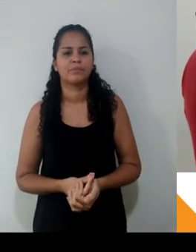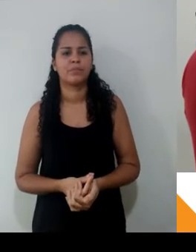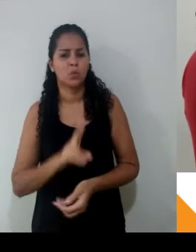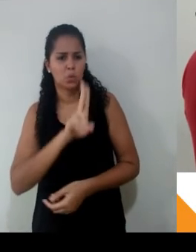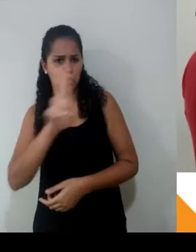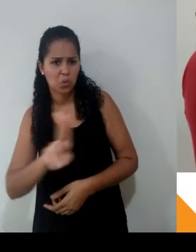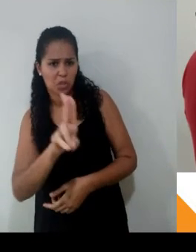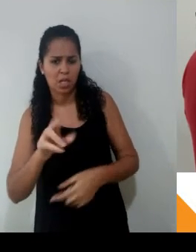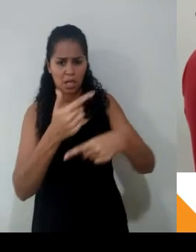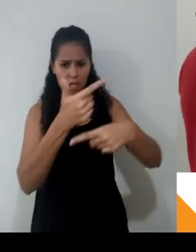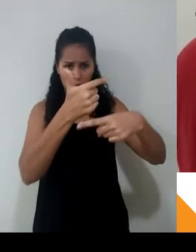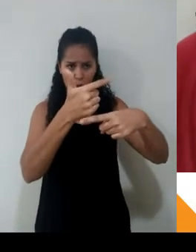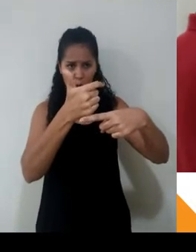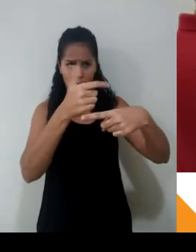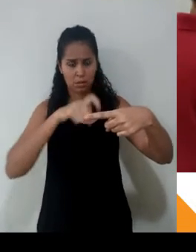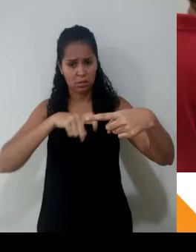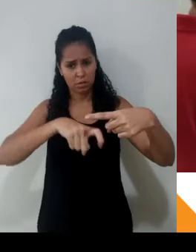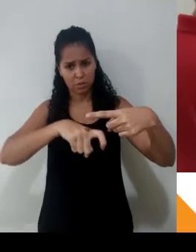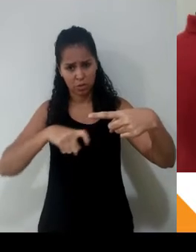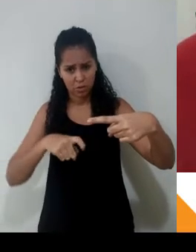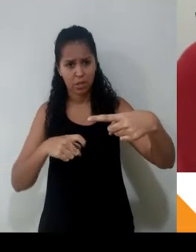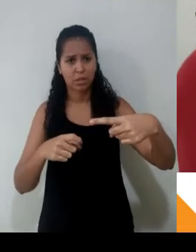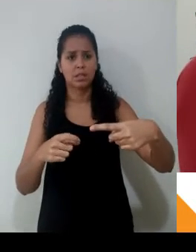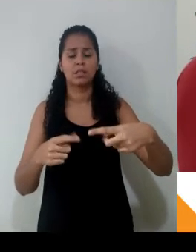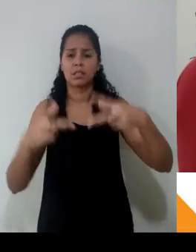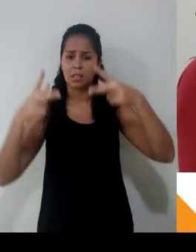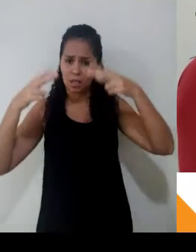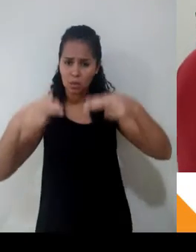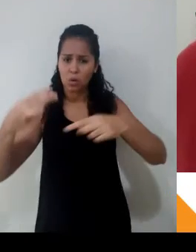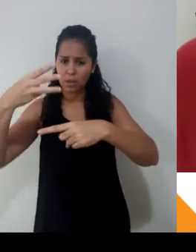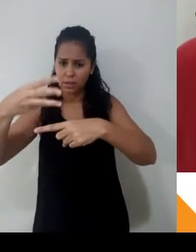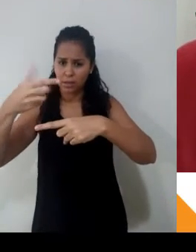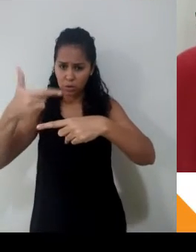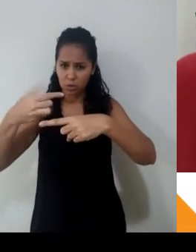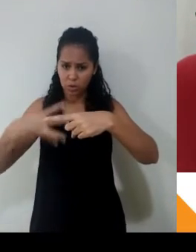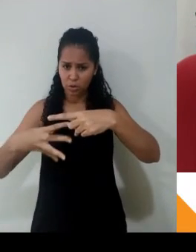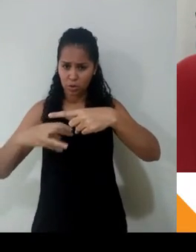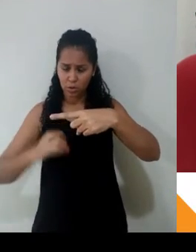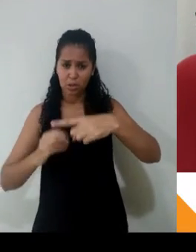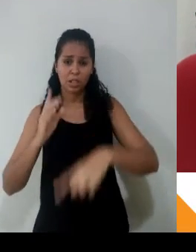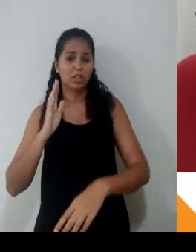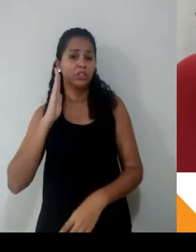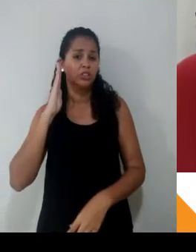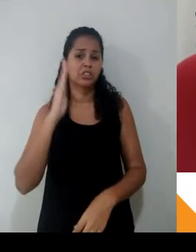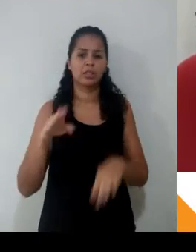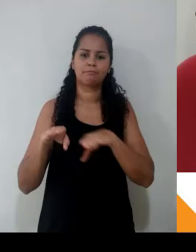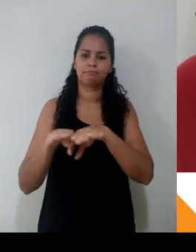Grandezas diretamente proporcionais, só manter. E aqui, as inversamente proporcionais, 5 sobre